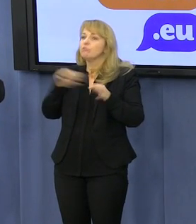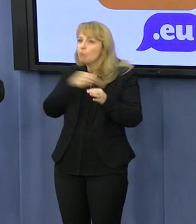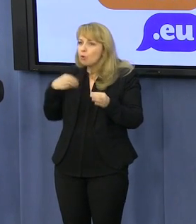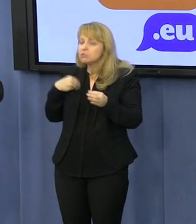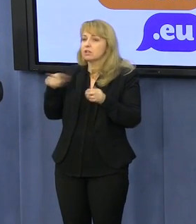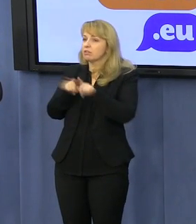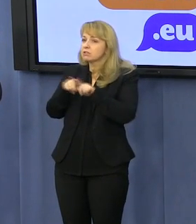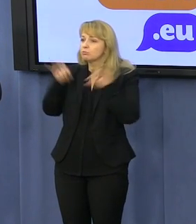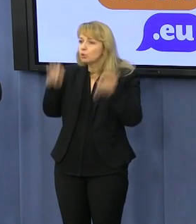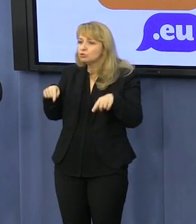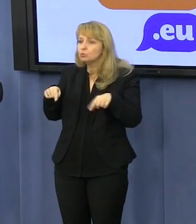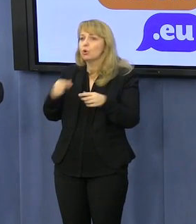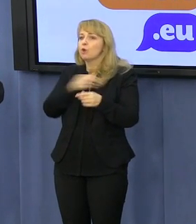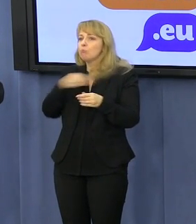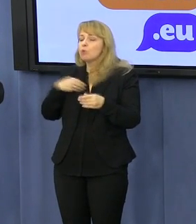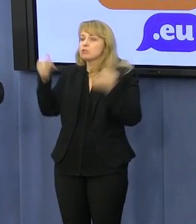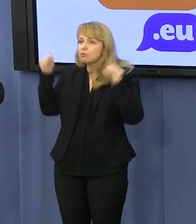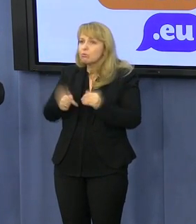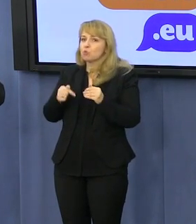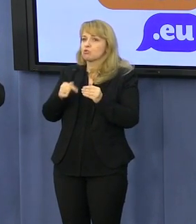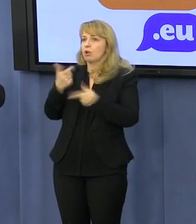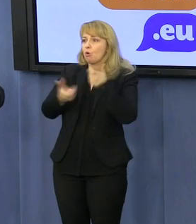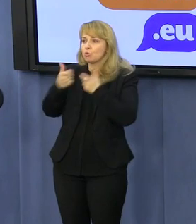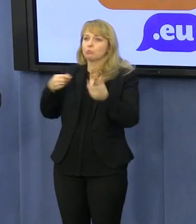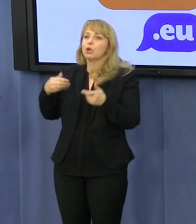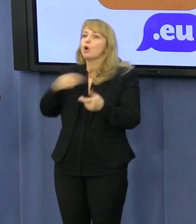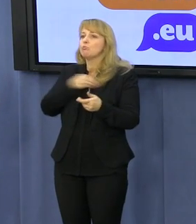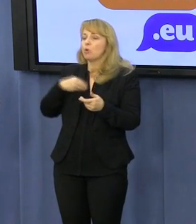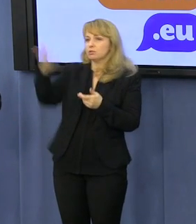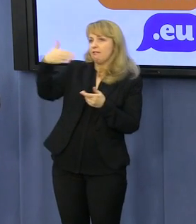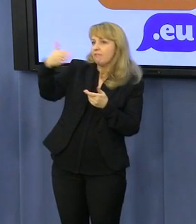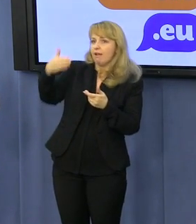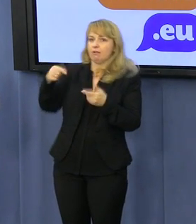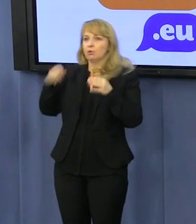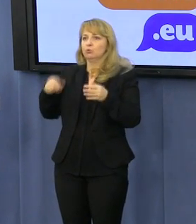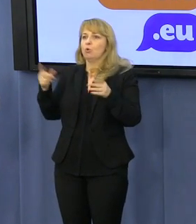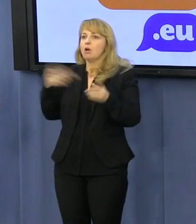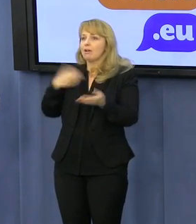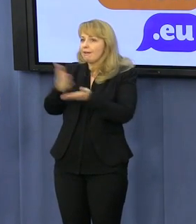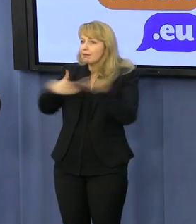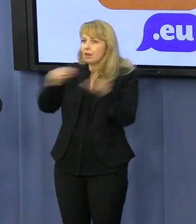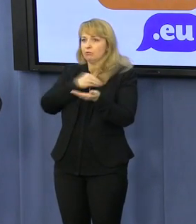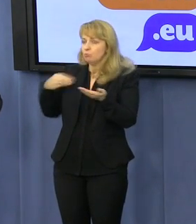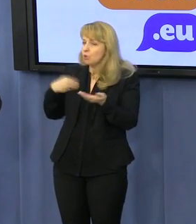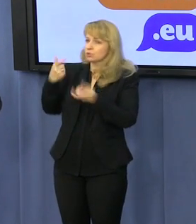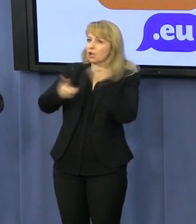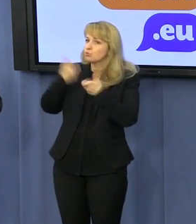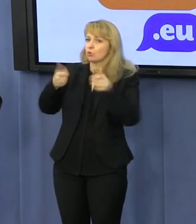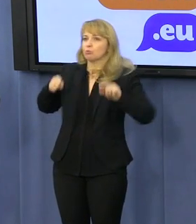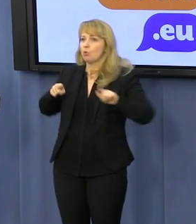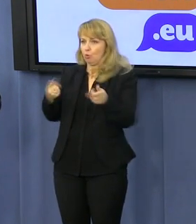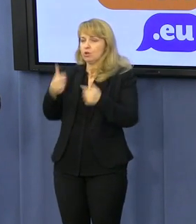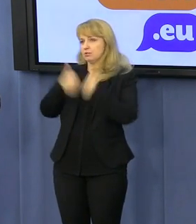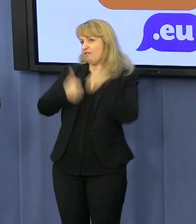tutaj, co oczywiście przyniesie też wymierne korzyści finansowe dla budżetu państwa. Drodzy Państwo,